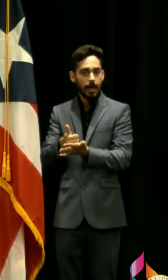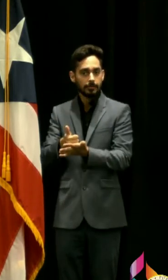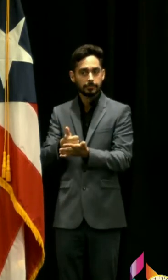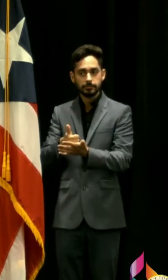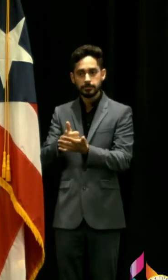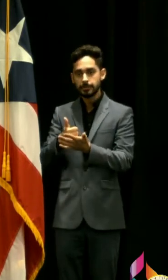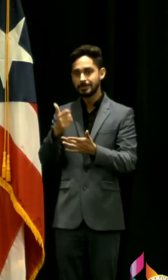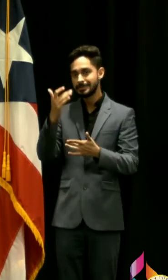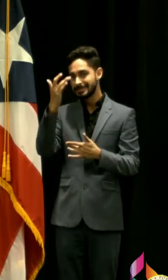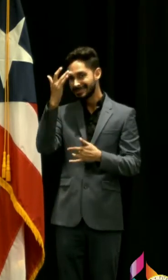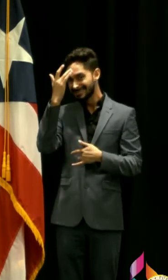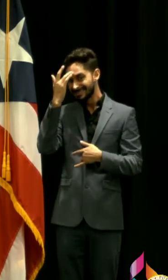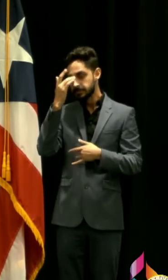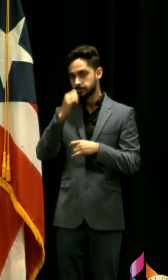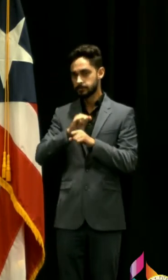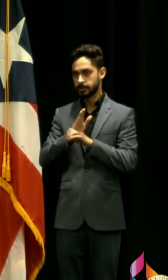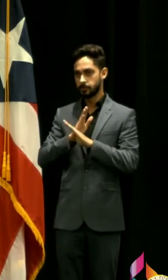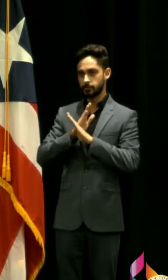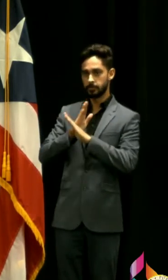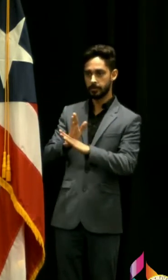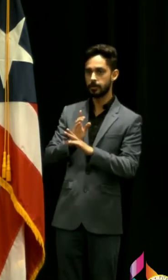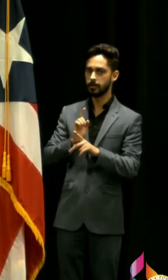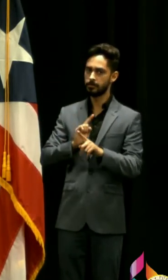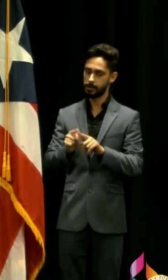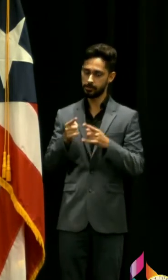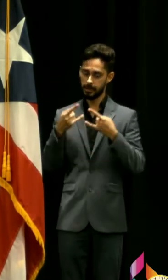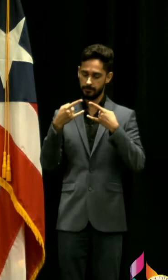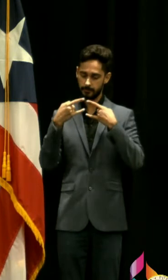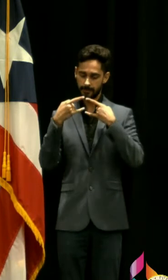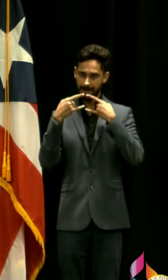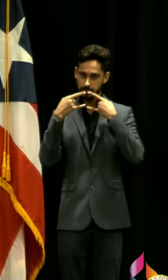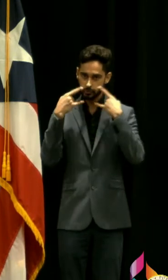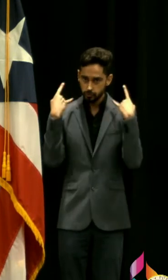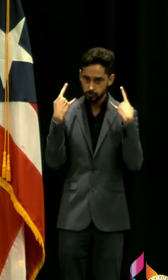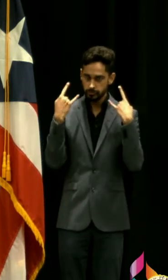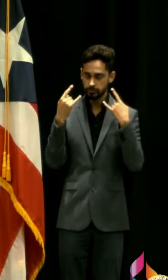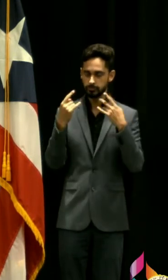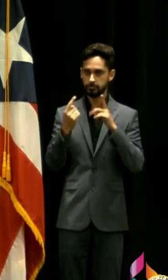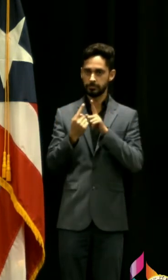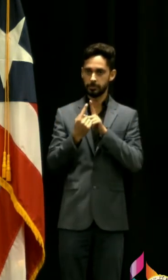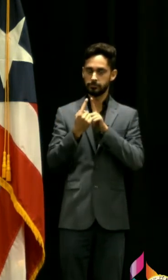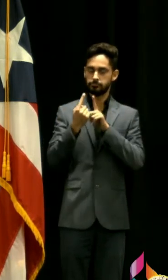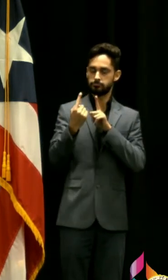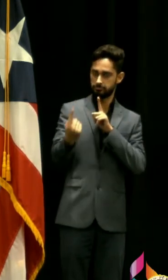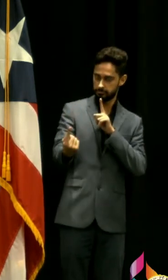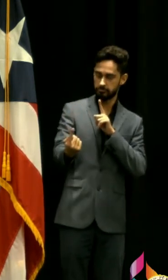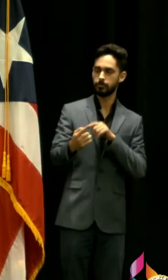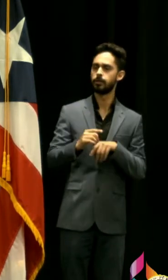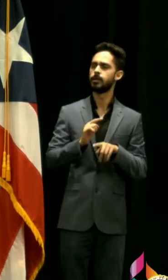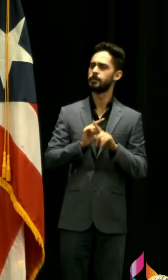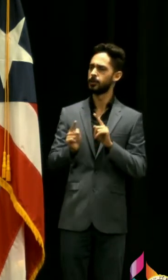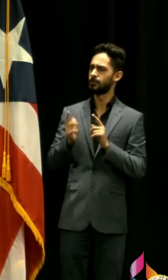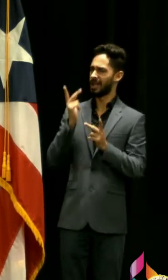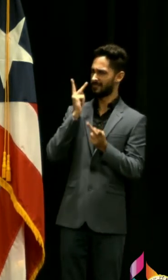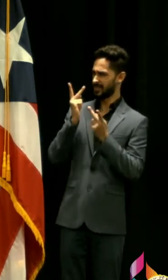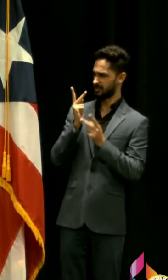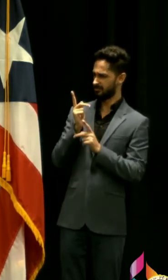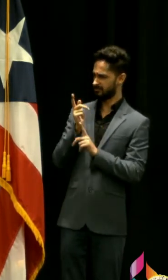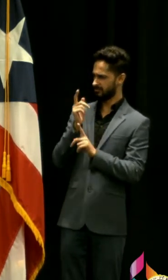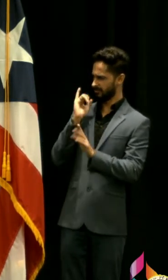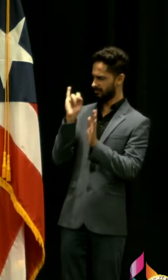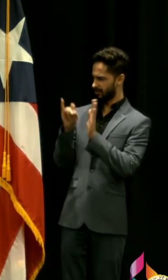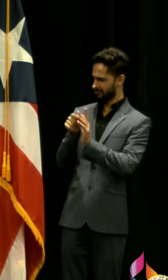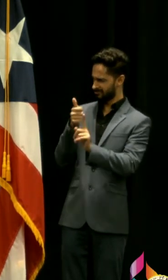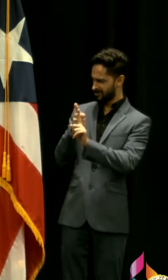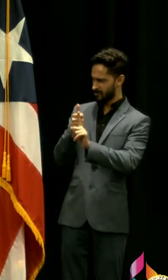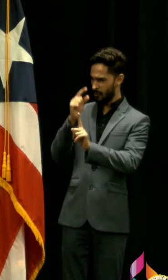sin embargo usted menciona que ya hay restricciones y que el uso de mascarilla es sentido común a su vez se la ha visto usted mismo en lugares con aglomeraciones